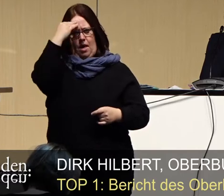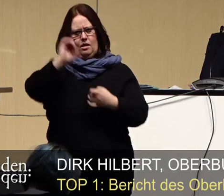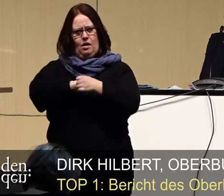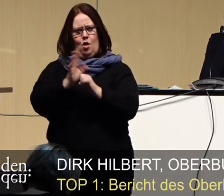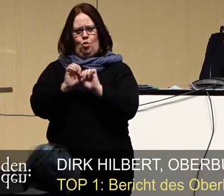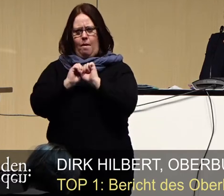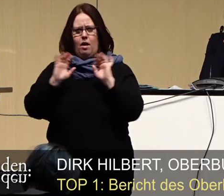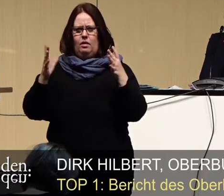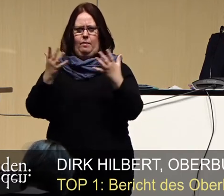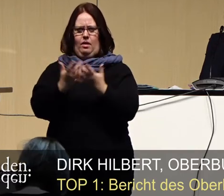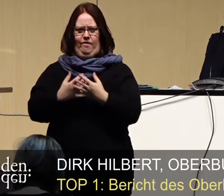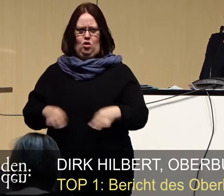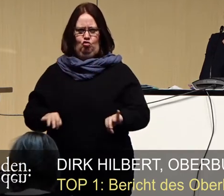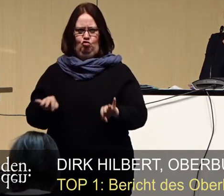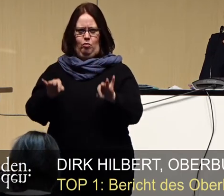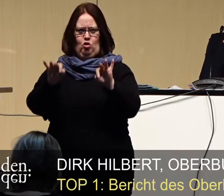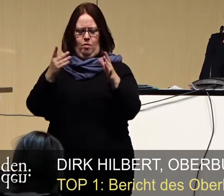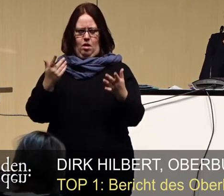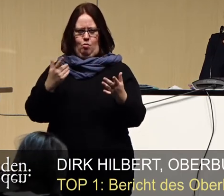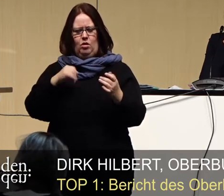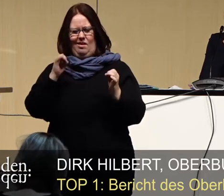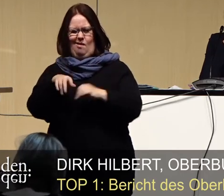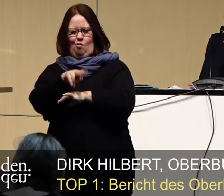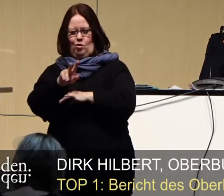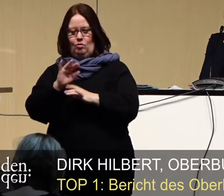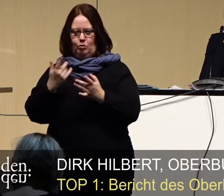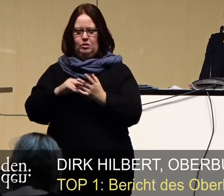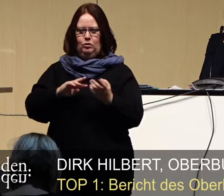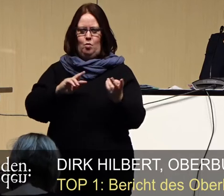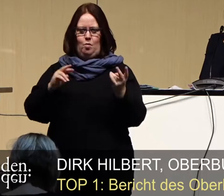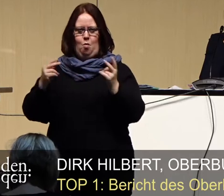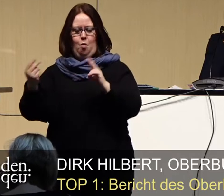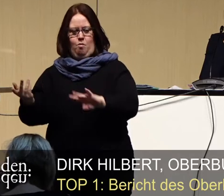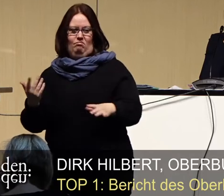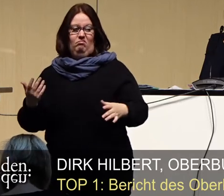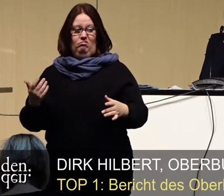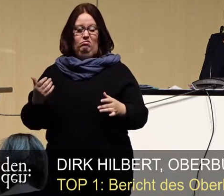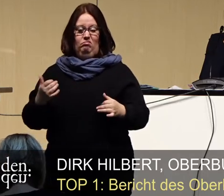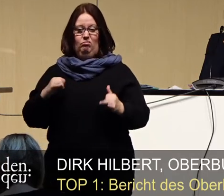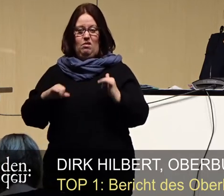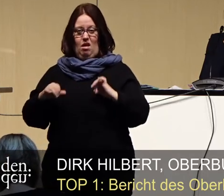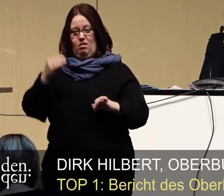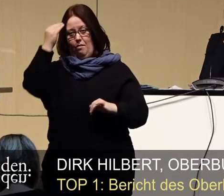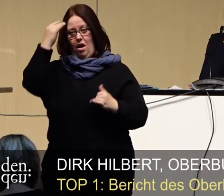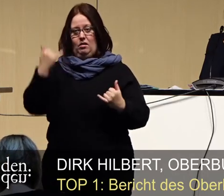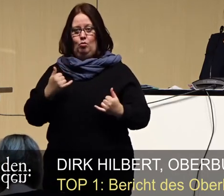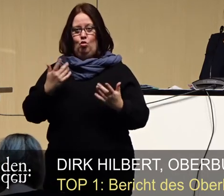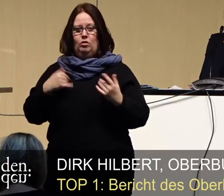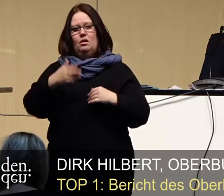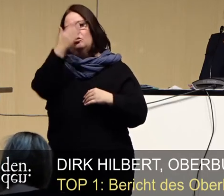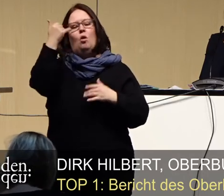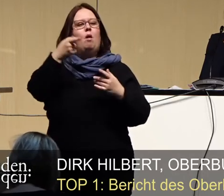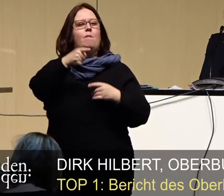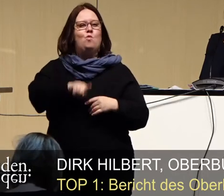Corona-Pandemie der vergangenen Tage und Wochen genauestens verfolgt. Leider müssen wir feststellen, dass uns die